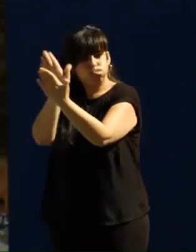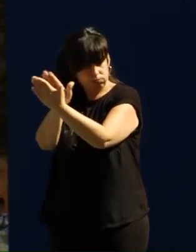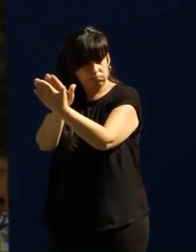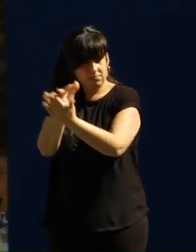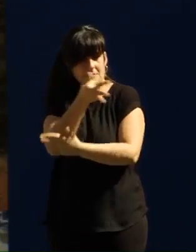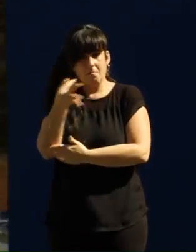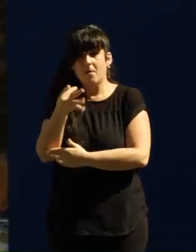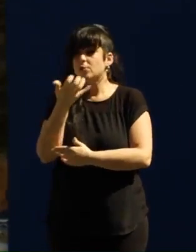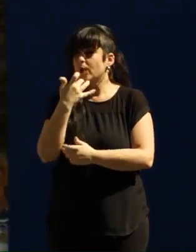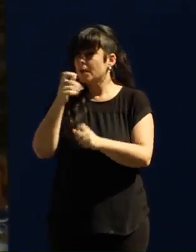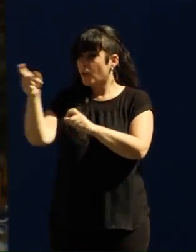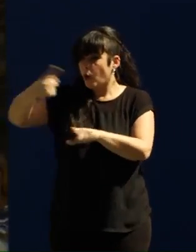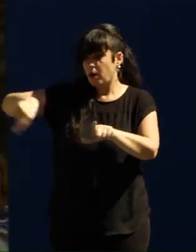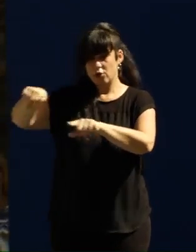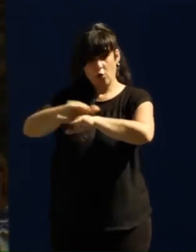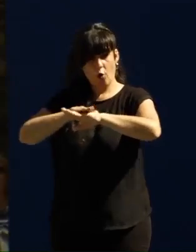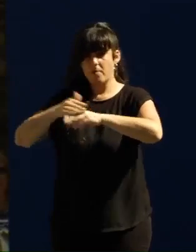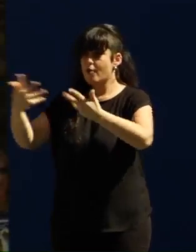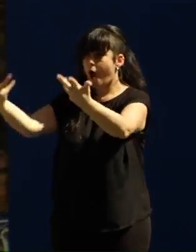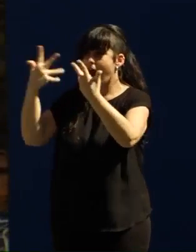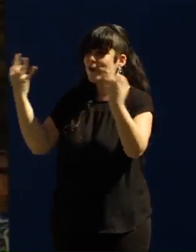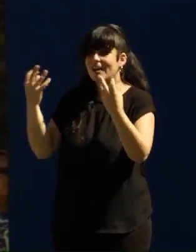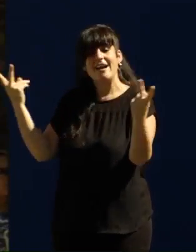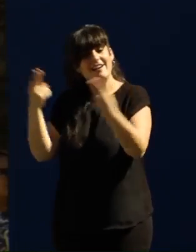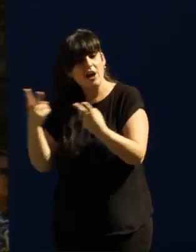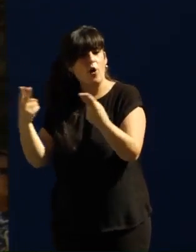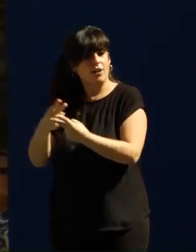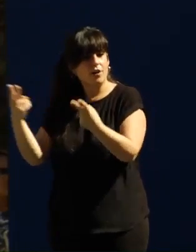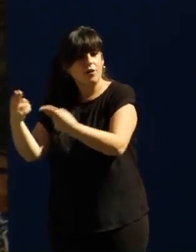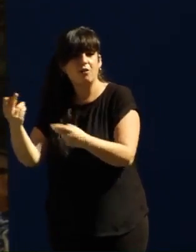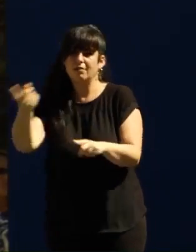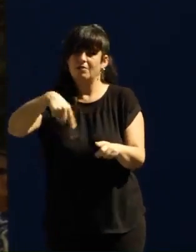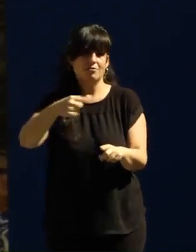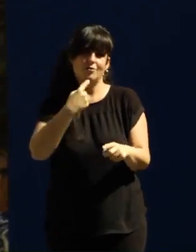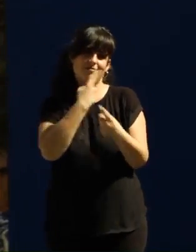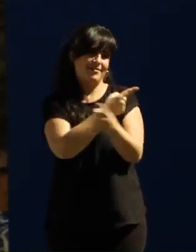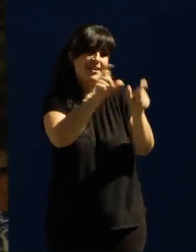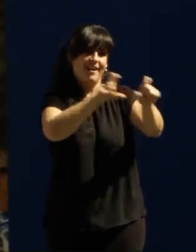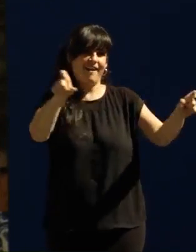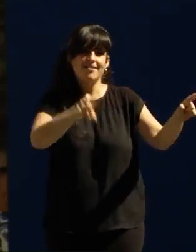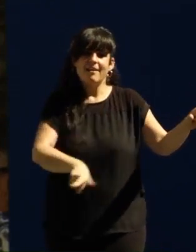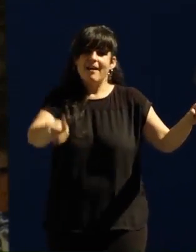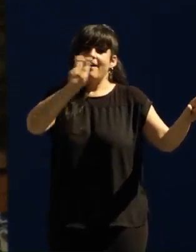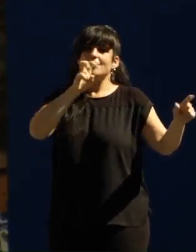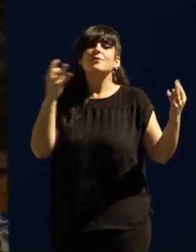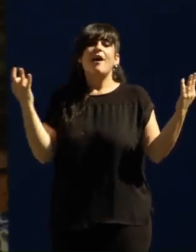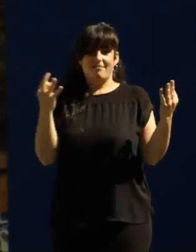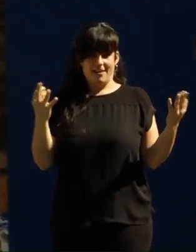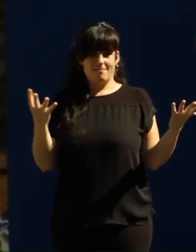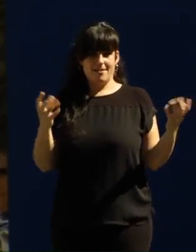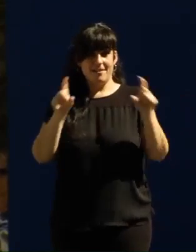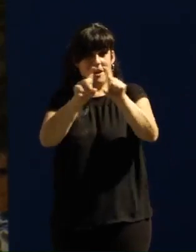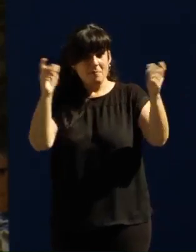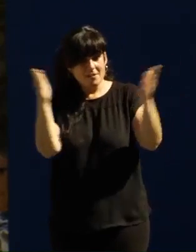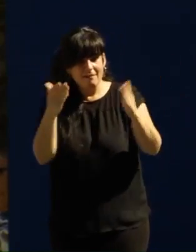nos recetan austeridad y recortes que ya es hora de dejar que nuestra gente respire, que ya es hora de apoyar a las pequeñas empresas